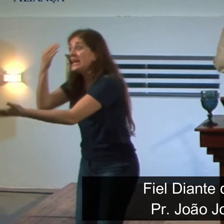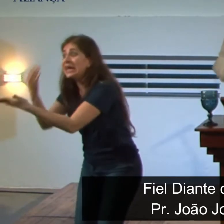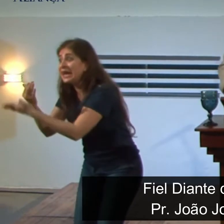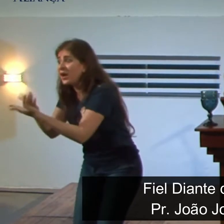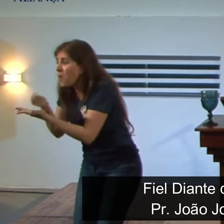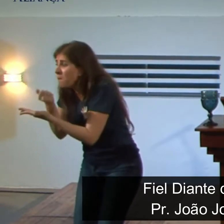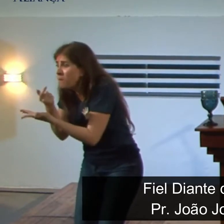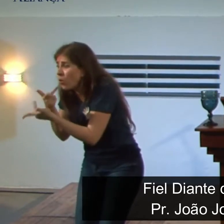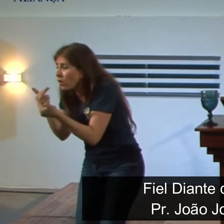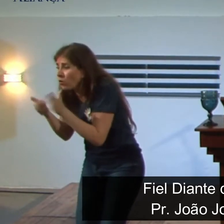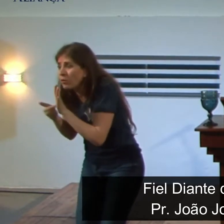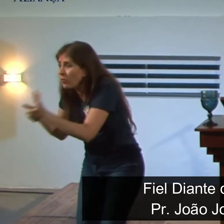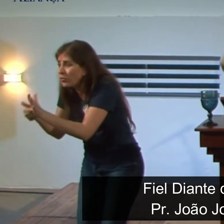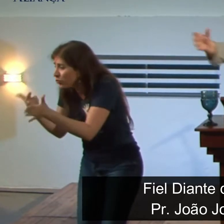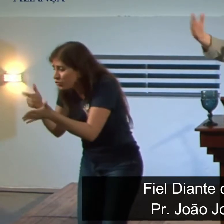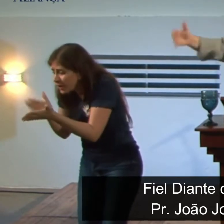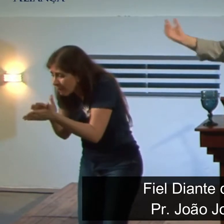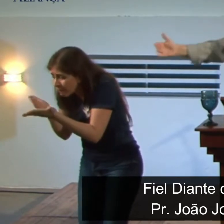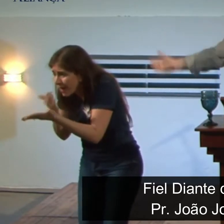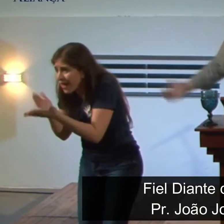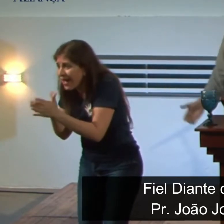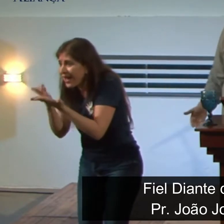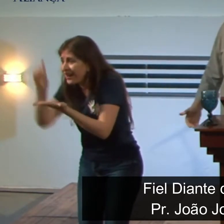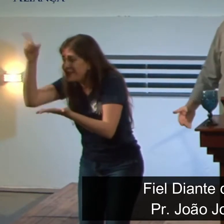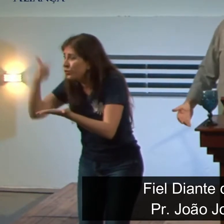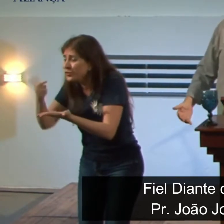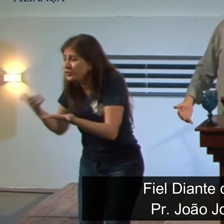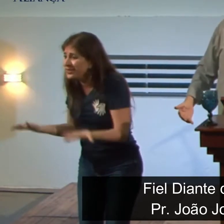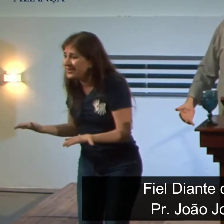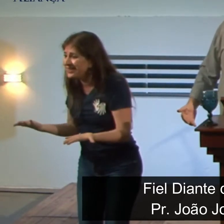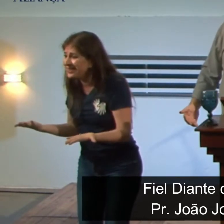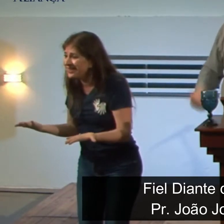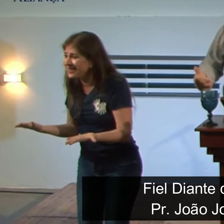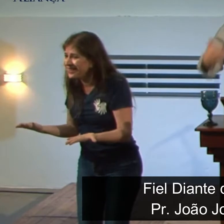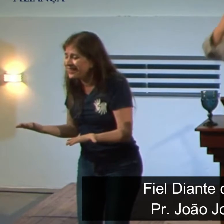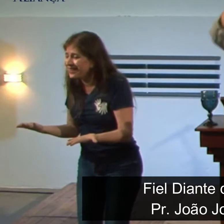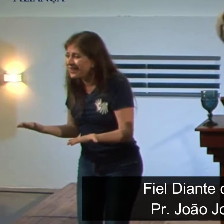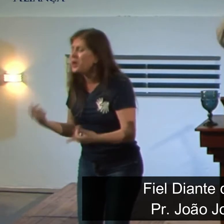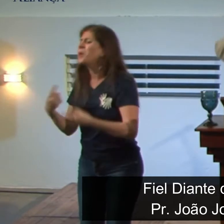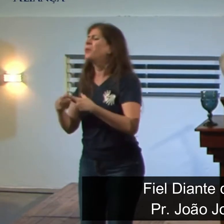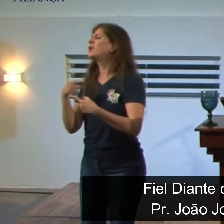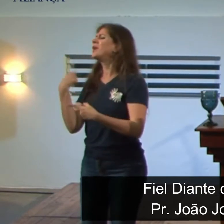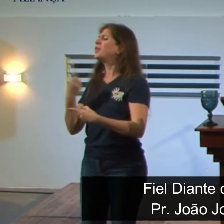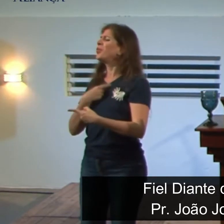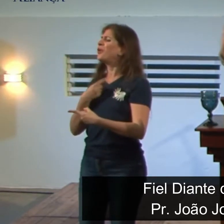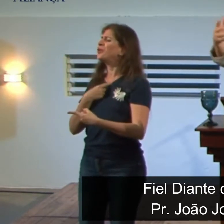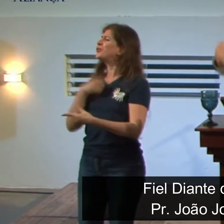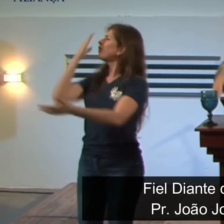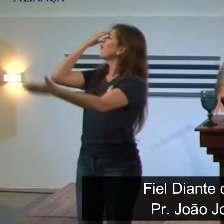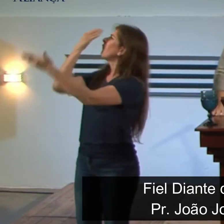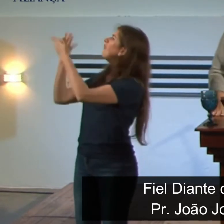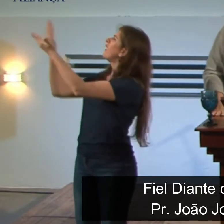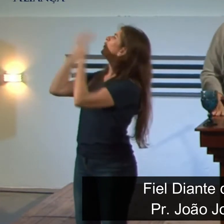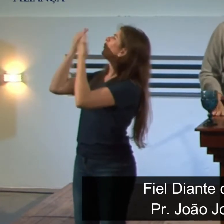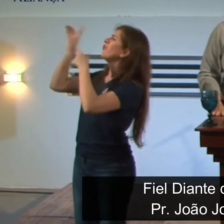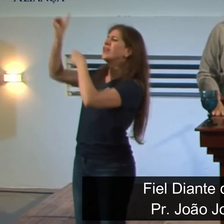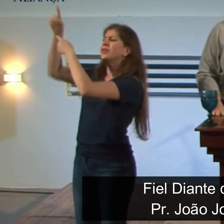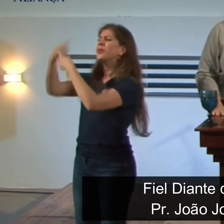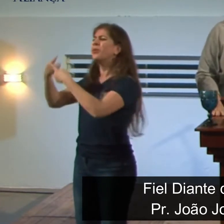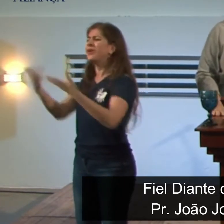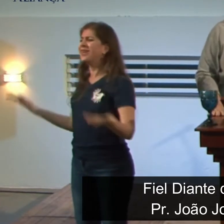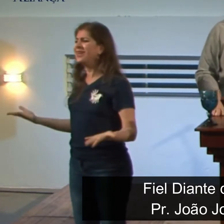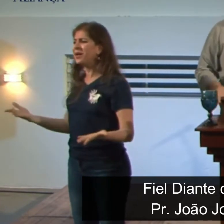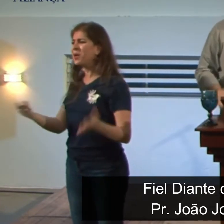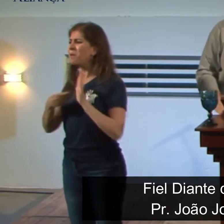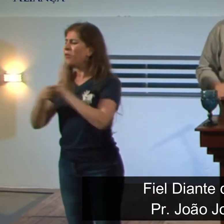tão pouco a disposição, por que nós vamos descrer da soberania de Deus com tantos exemplos na história?